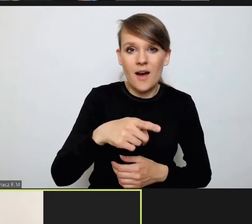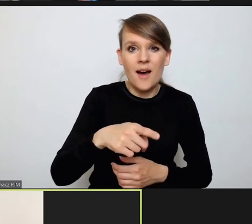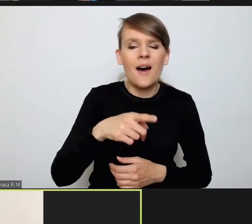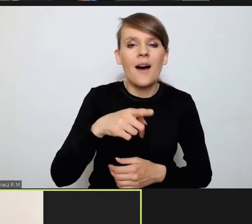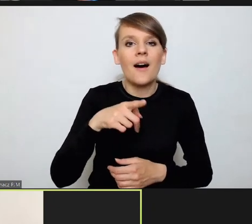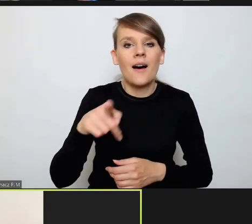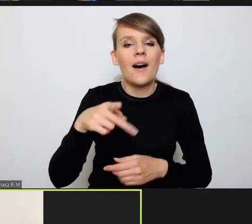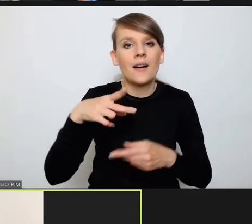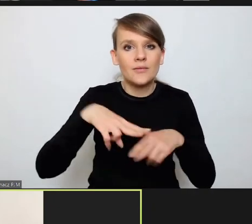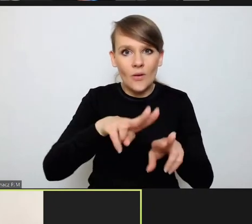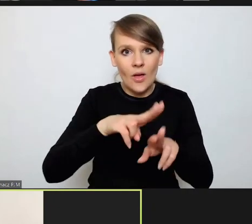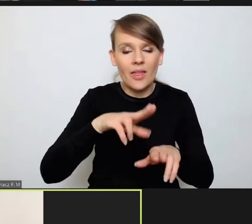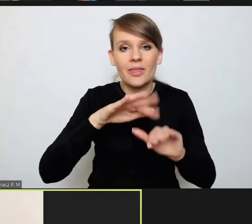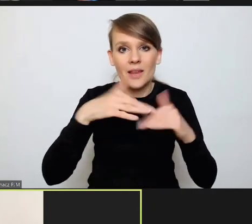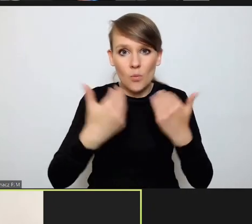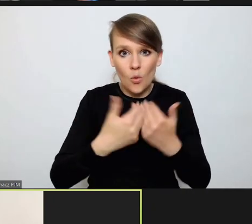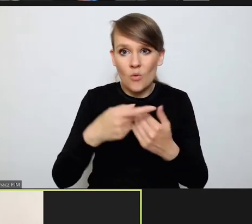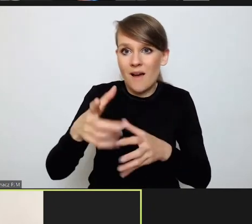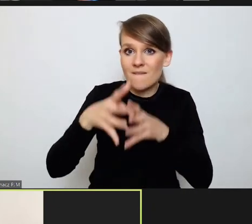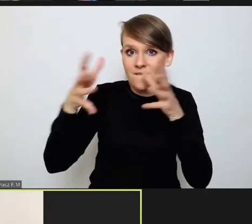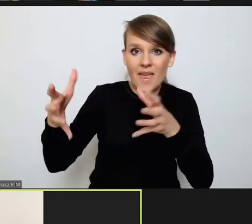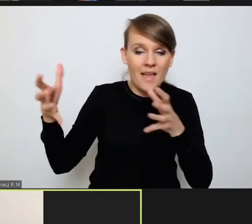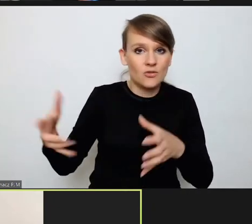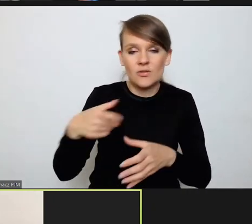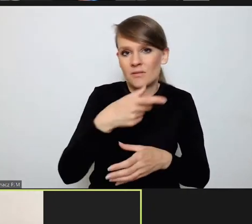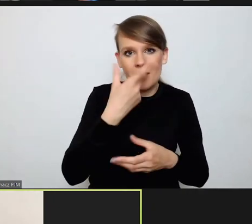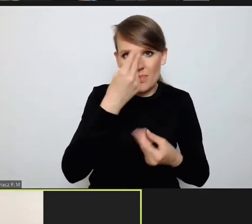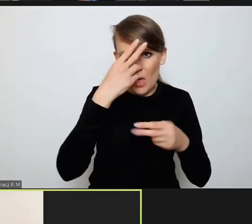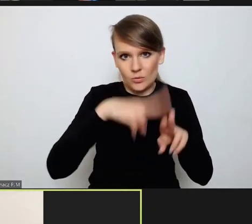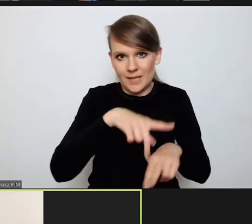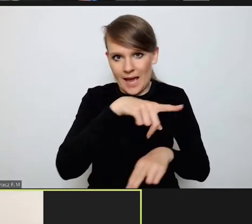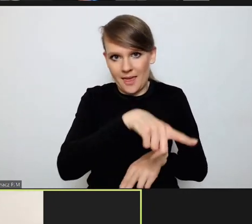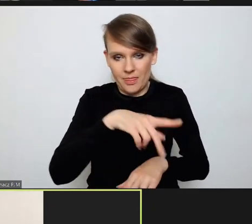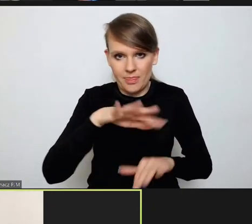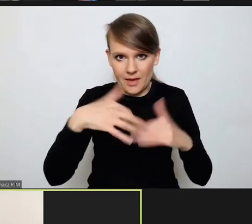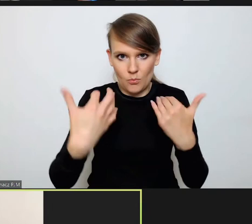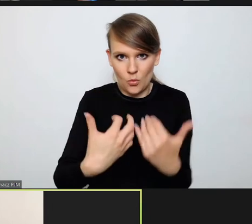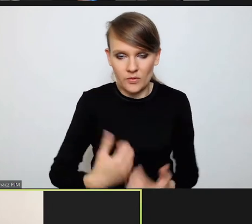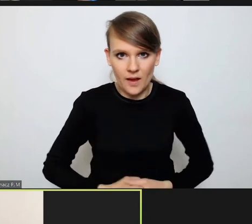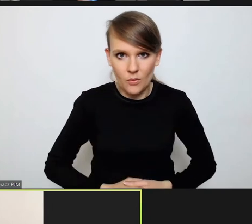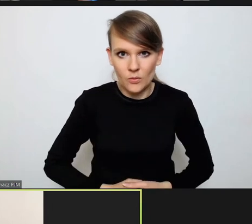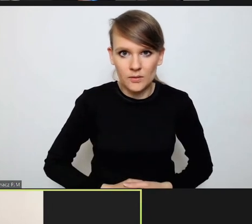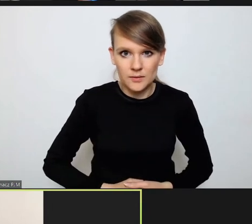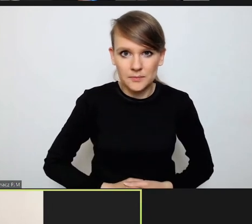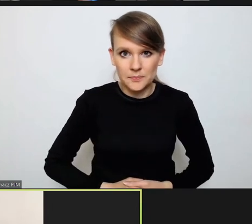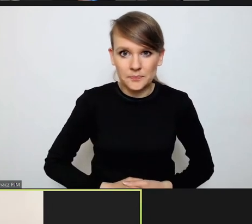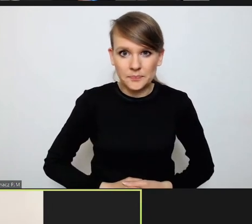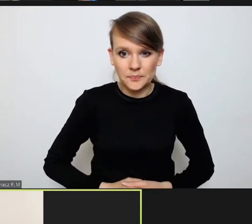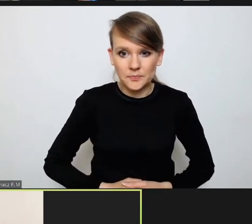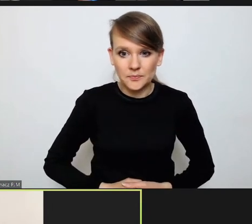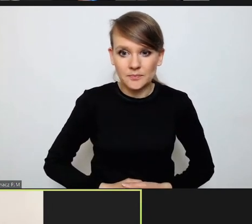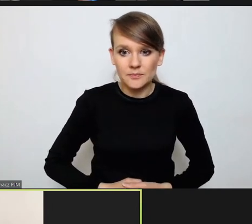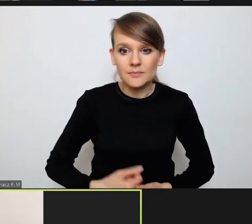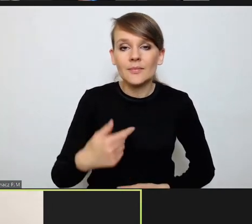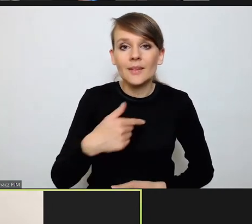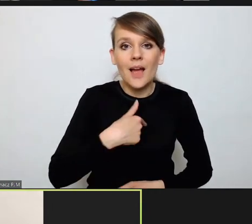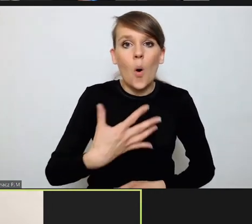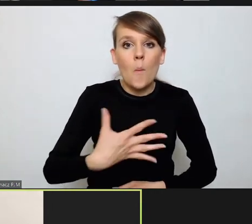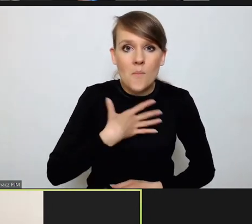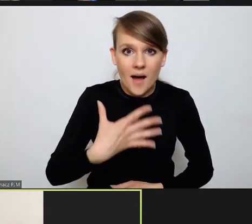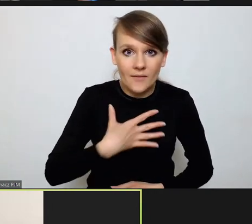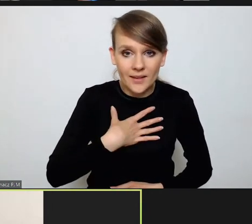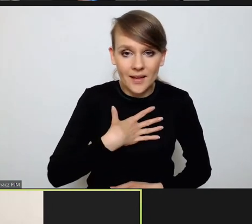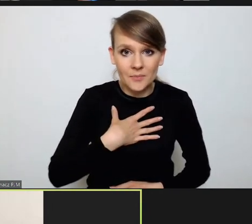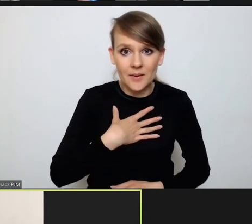Trybunału w zasadzie nie uznają. I teraz to, czego się obawiam, że